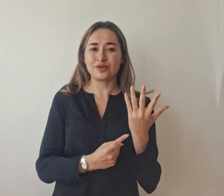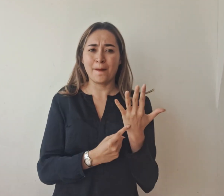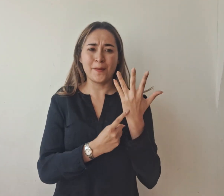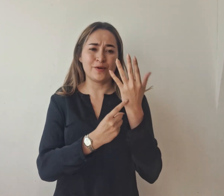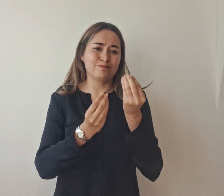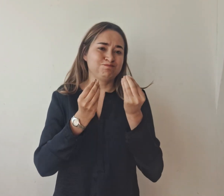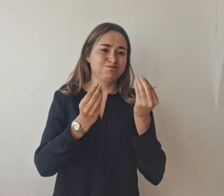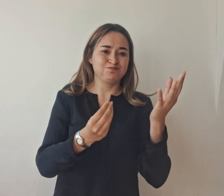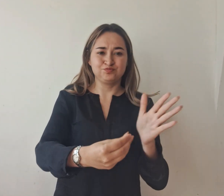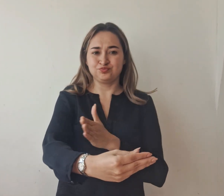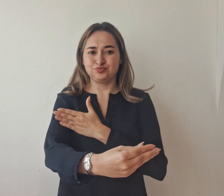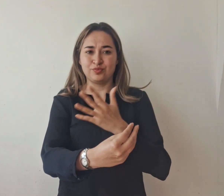tradición familiar.